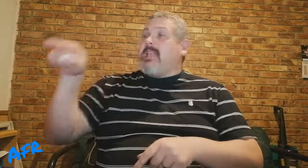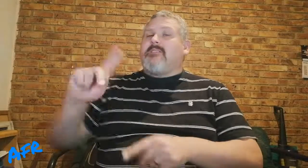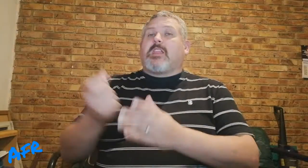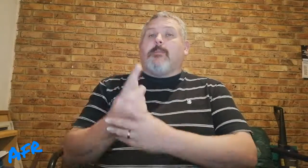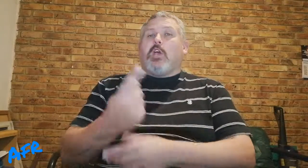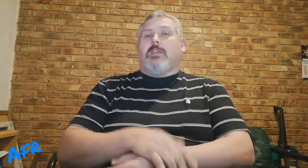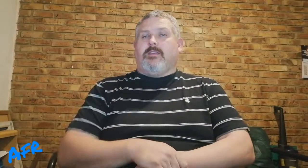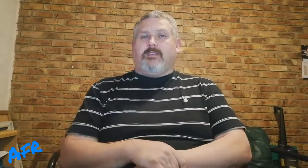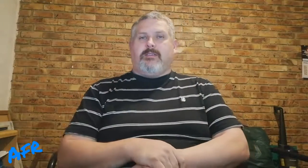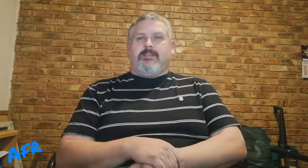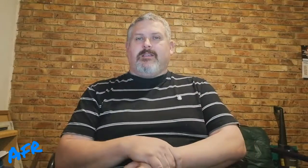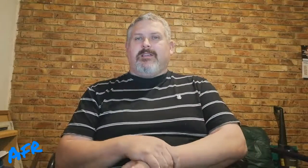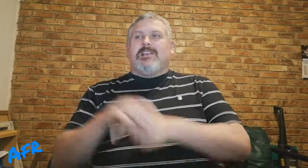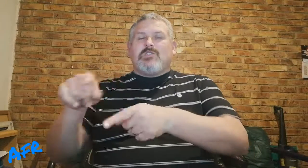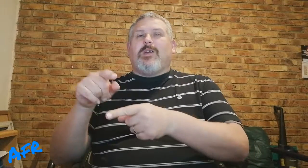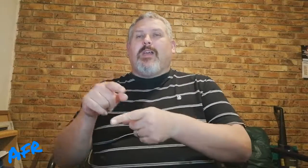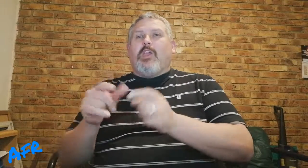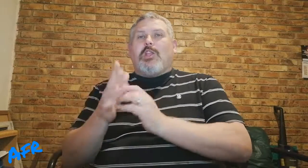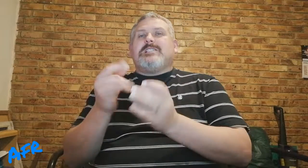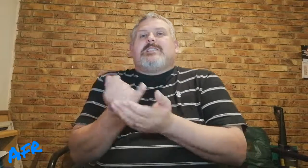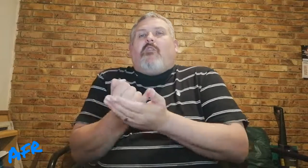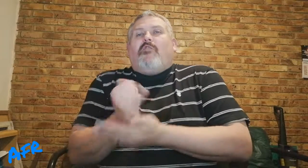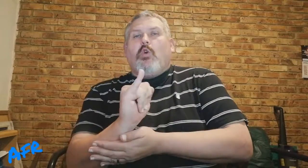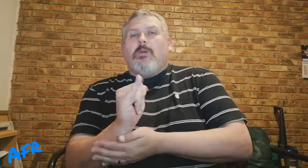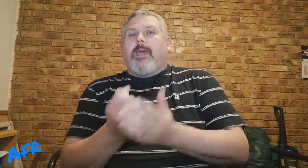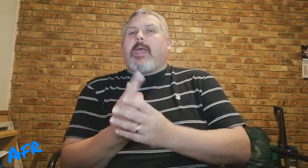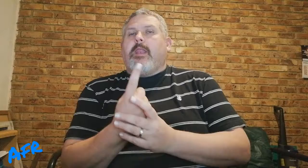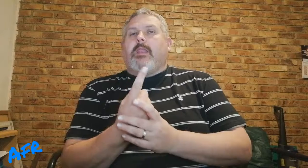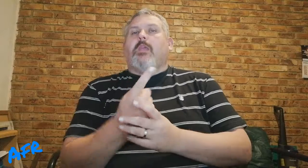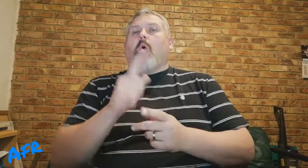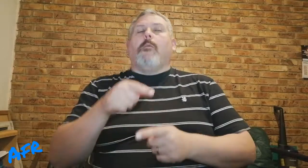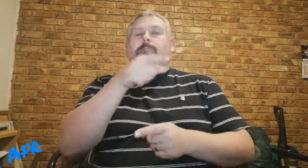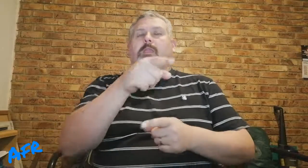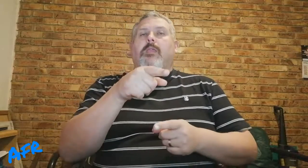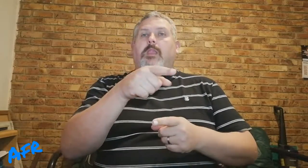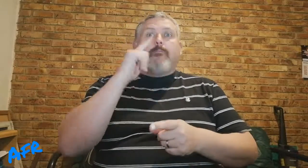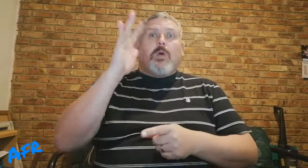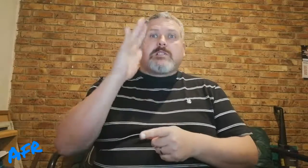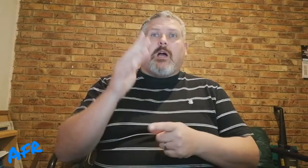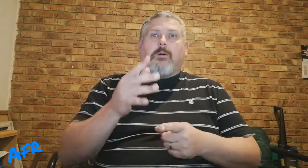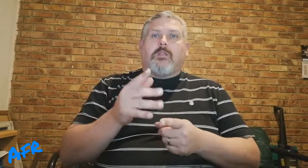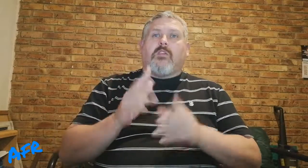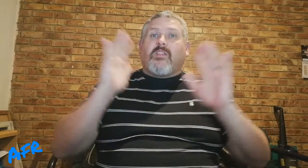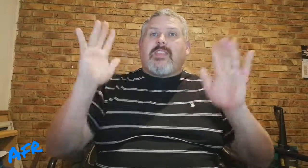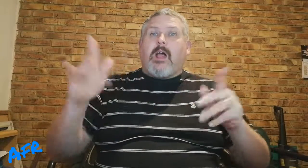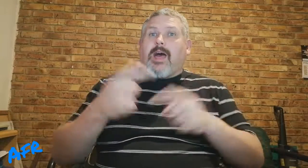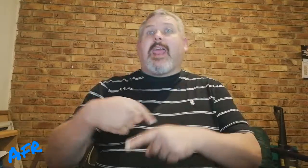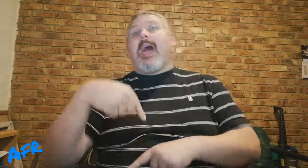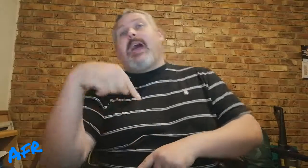Vertel die mens wat gebeur. So, Jesus tal vroeg, begin, om, die boodskap, te vertel,